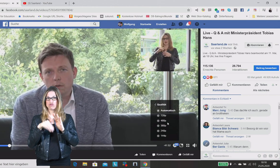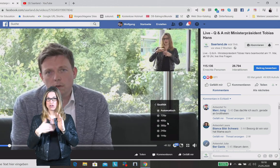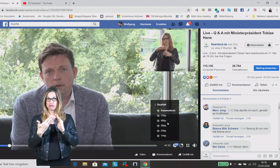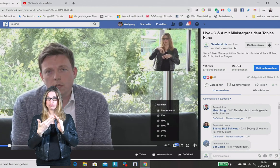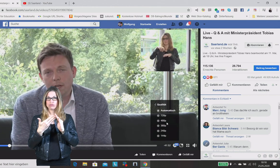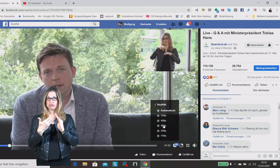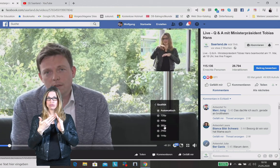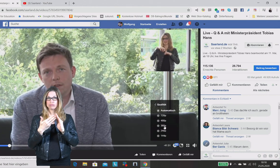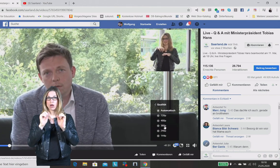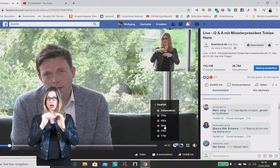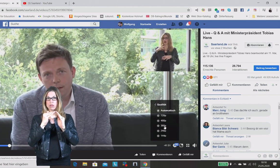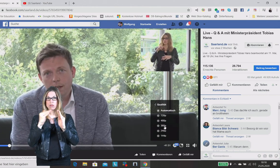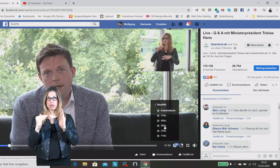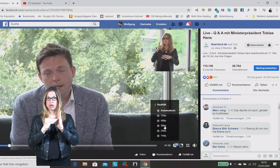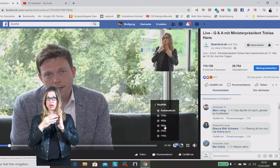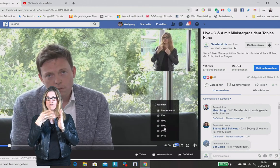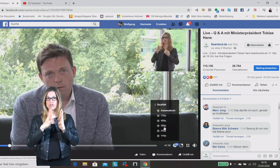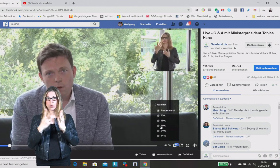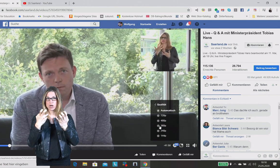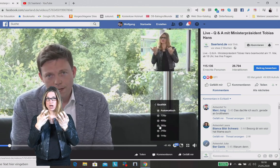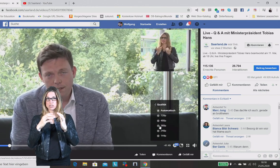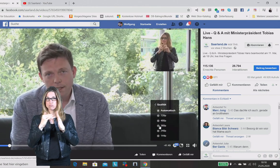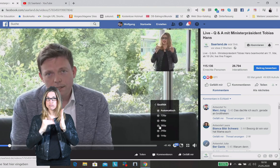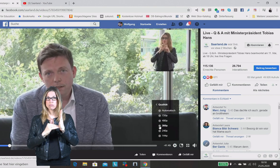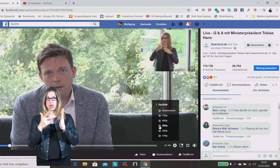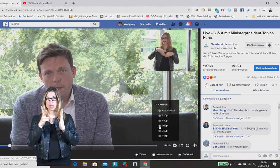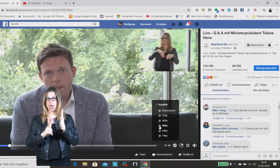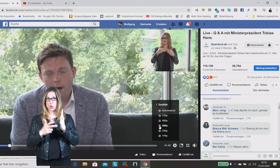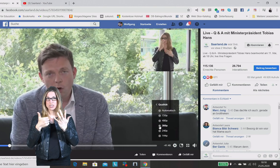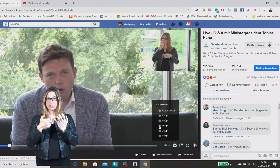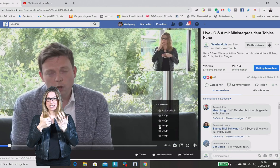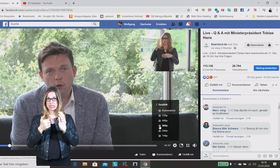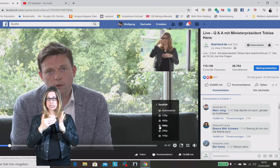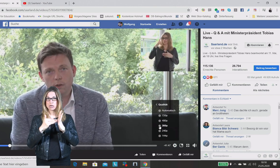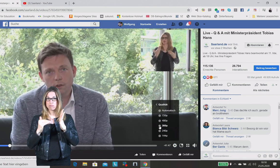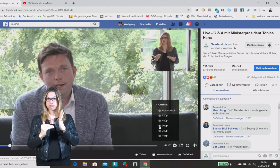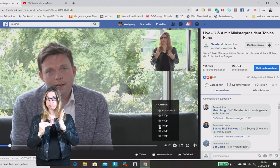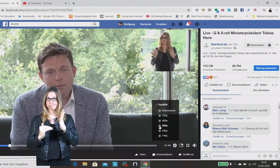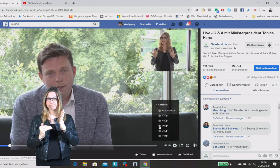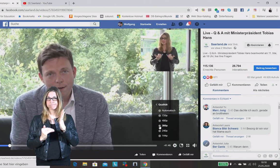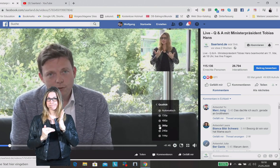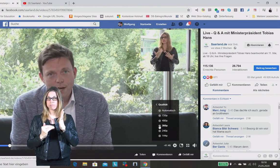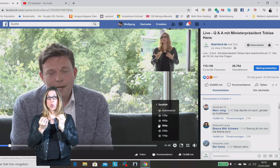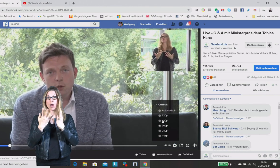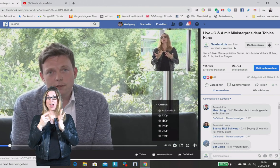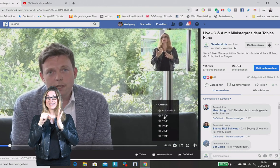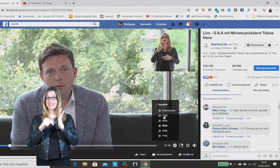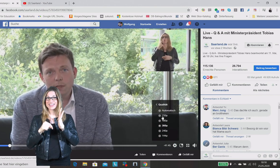auf 480, 360 und natürlich je tiefer wir hier runtergehen, umso schlechter